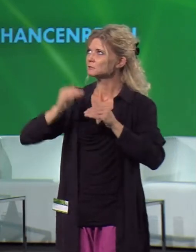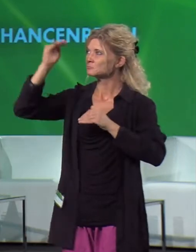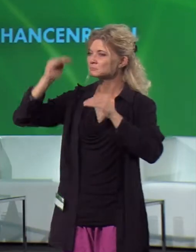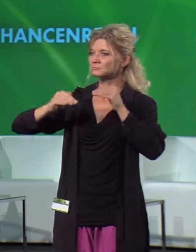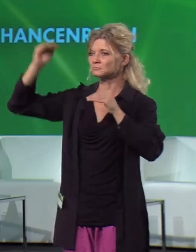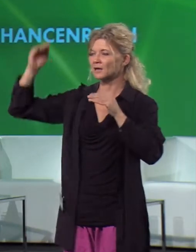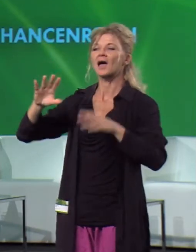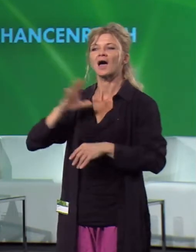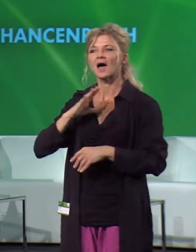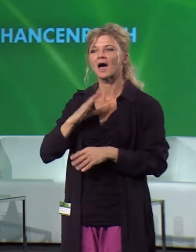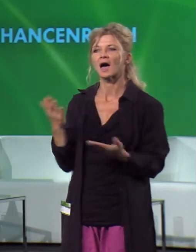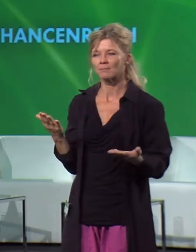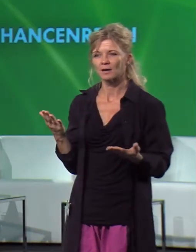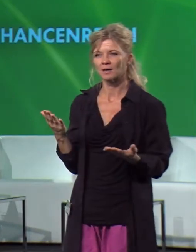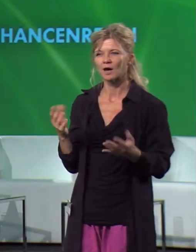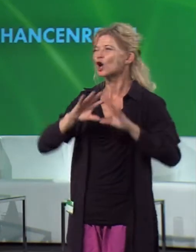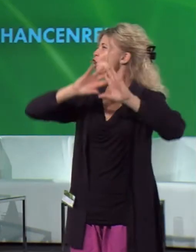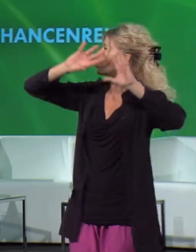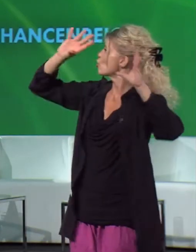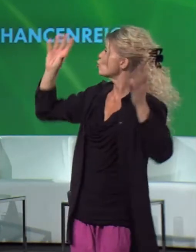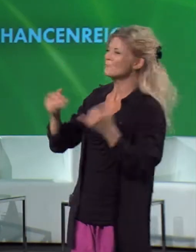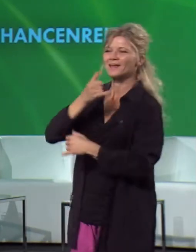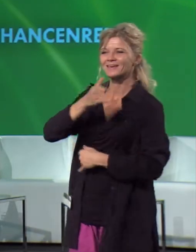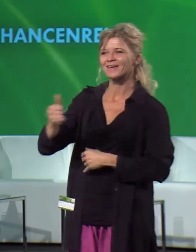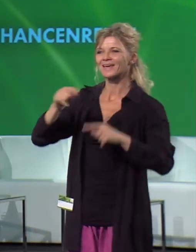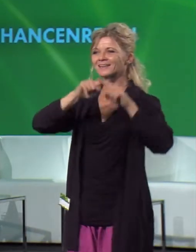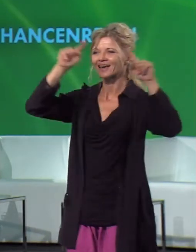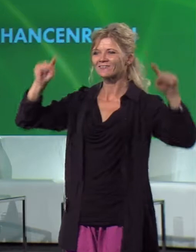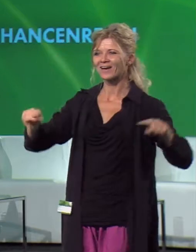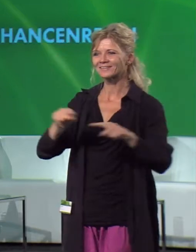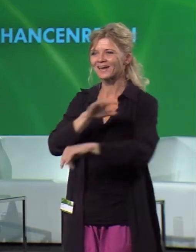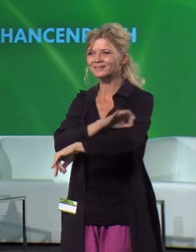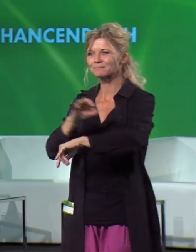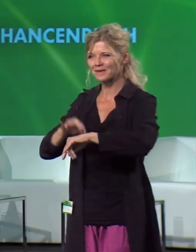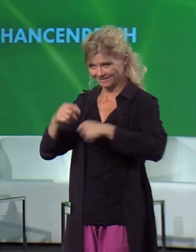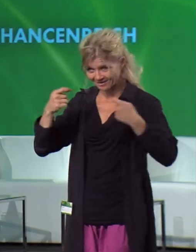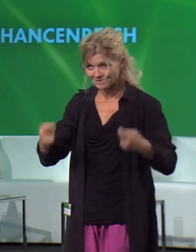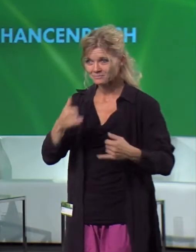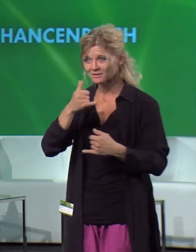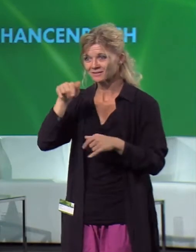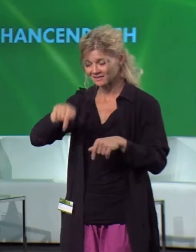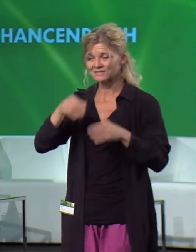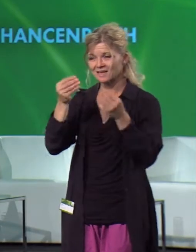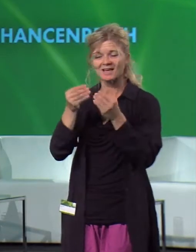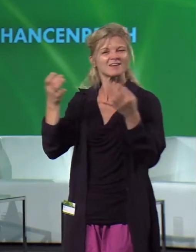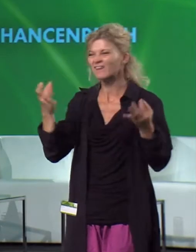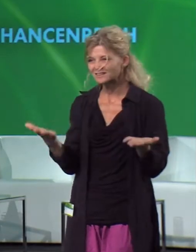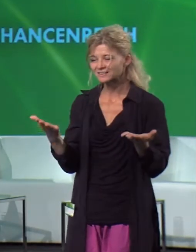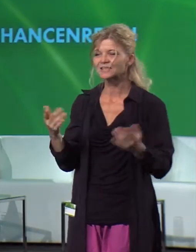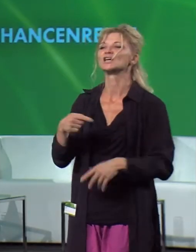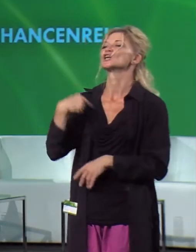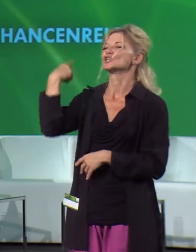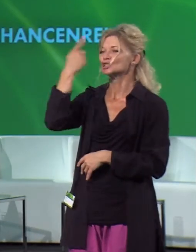in jedem Fall überall, in jedem Quadratmeter dieses Erdballs ist, ist Sonnenwärme und Sonnenstrahlung. Wind ist nahezu